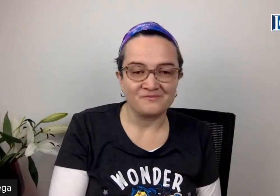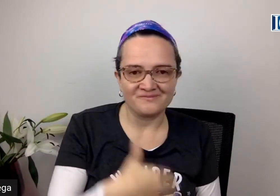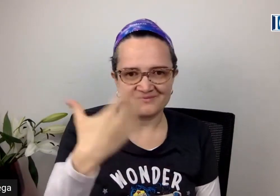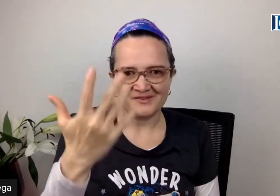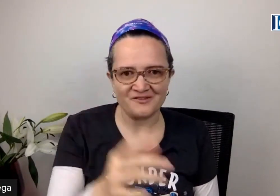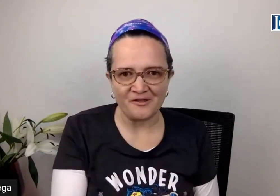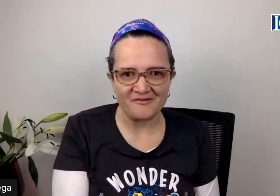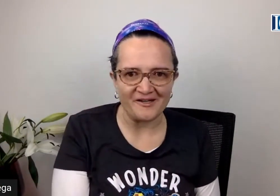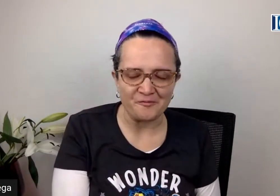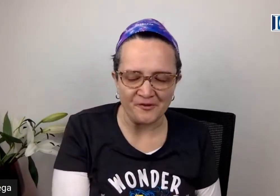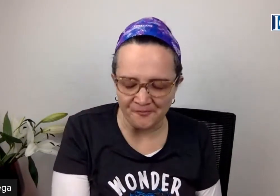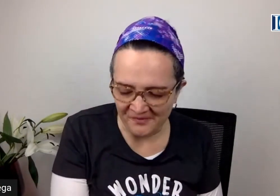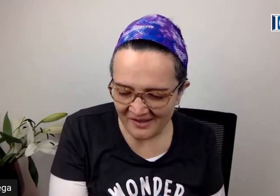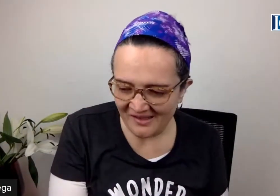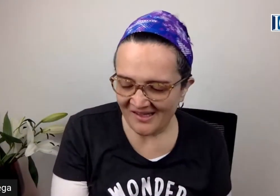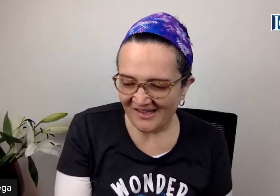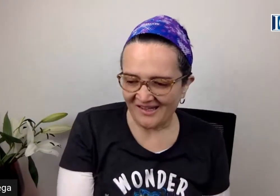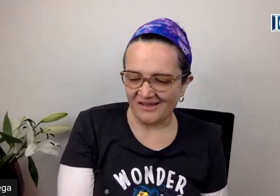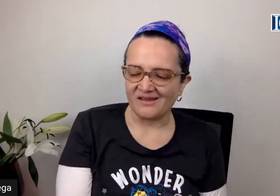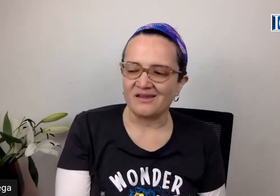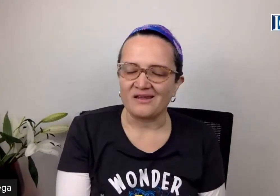De eso va a hablarlo, pero...